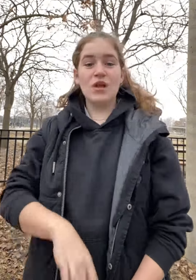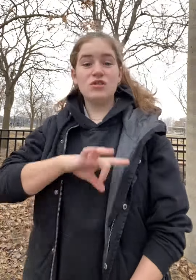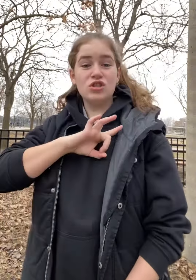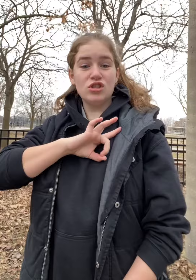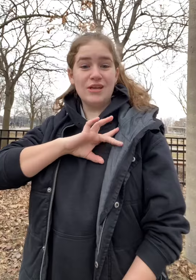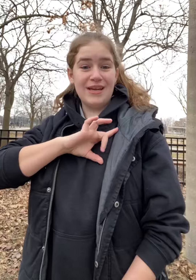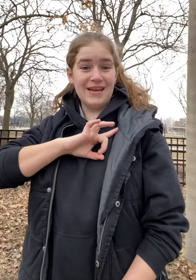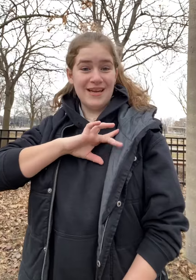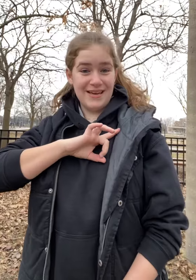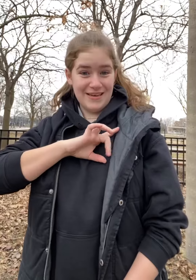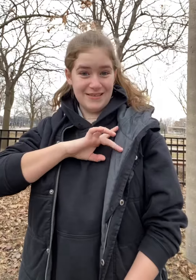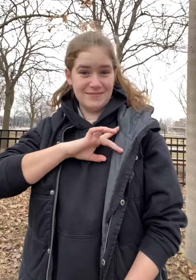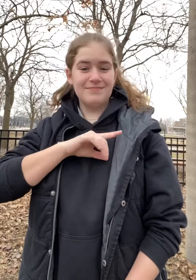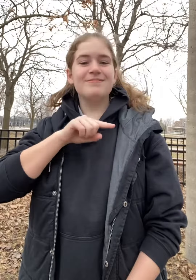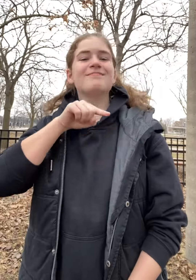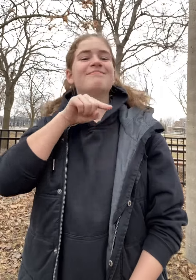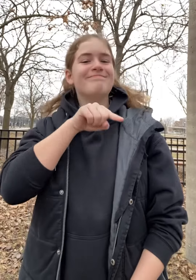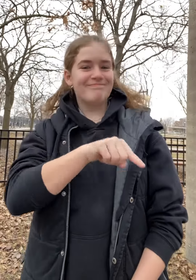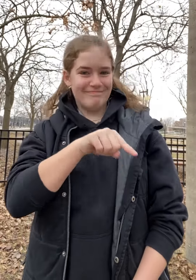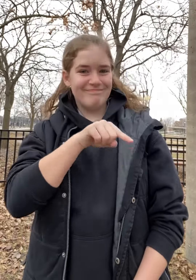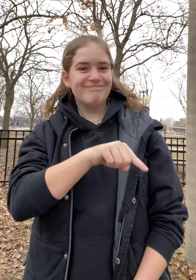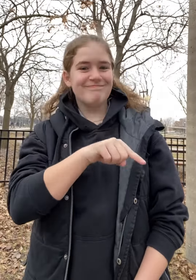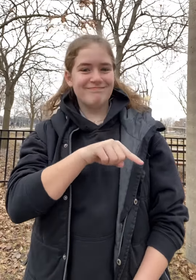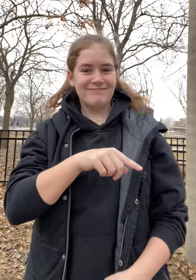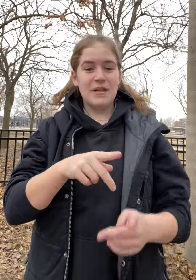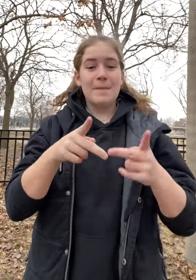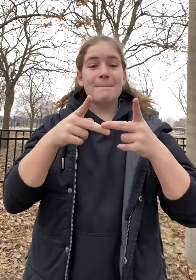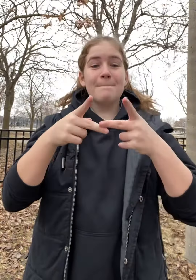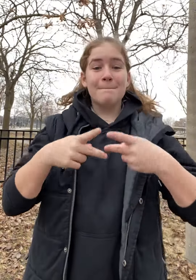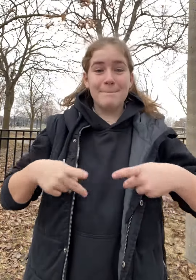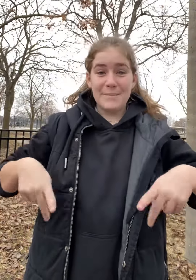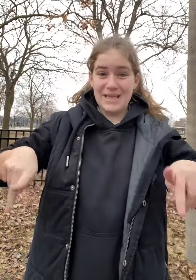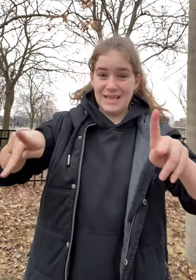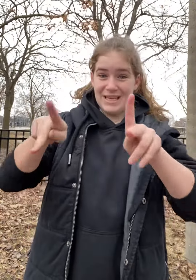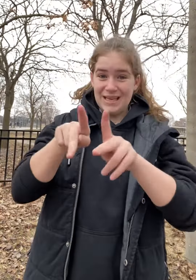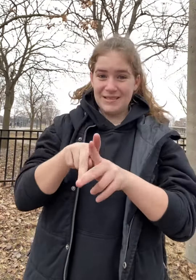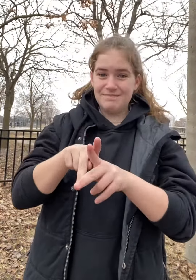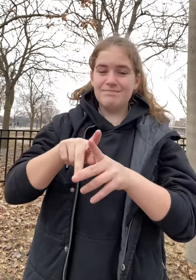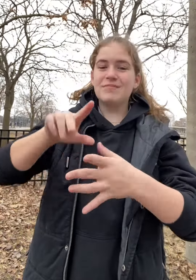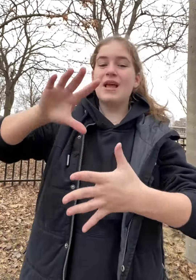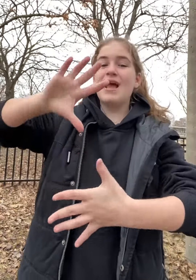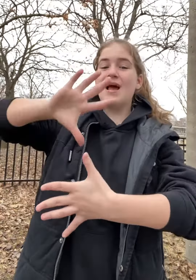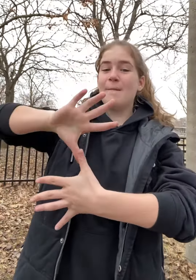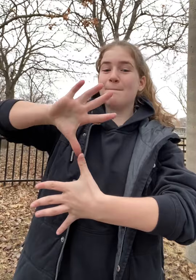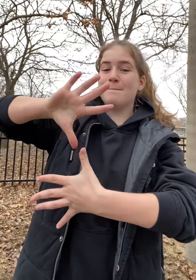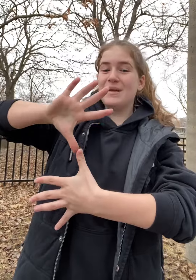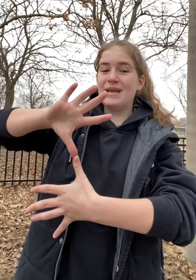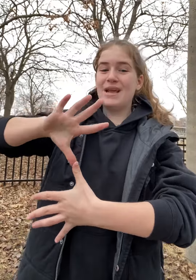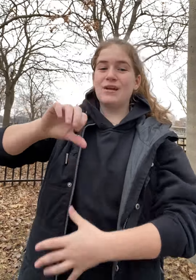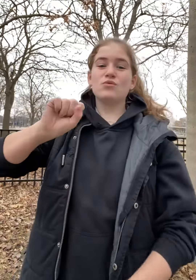Chili. Pointé. Pays. Amérique du Sud.